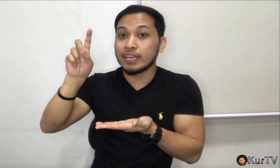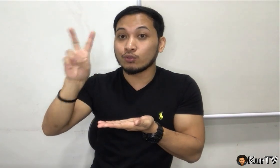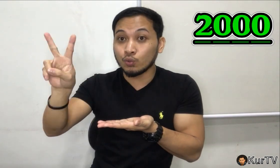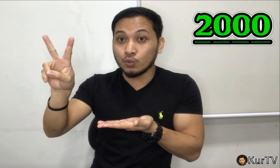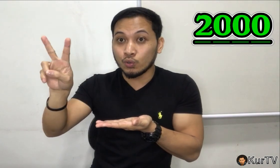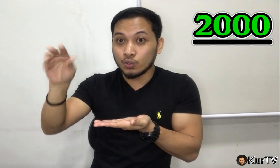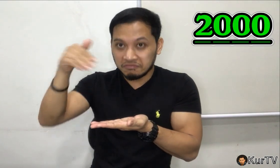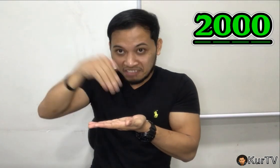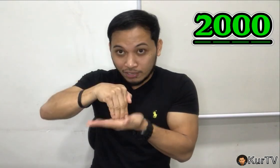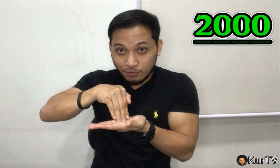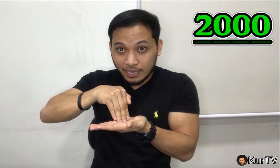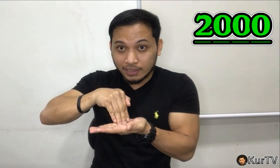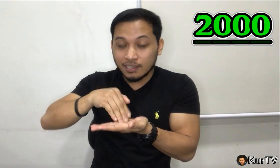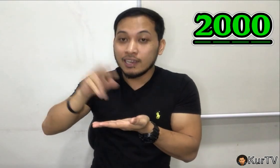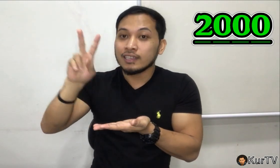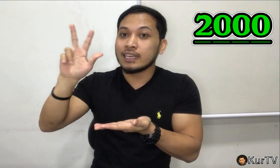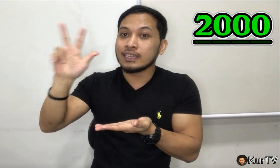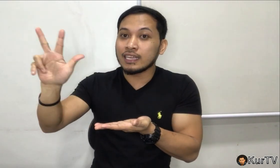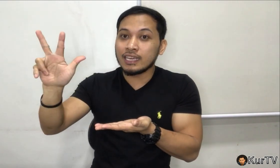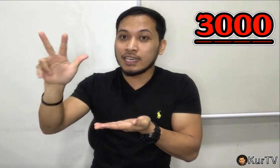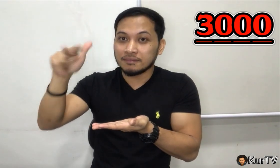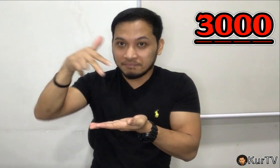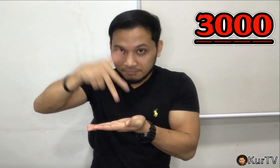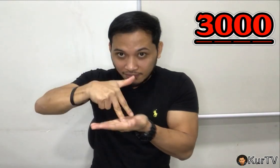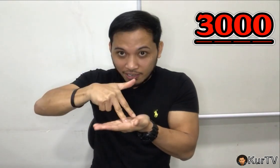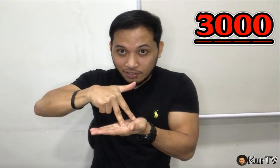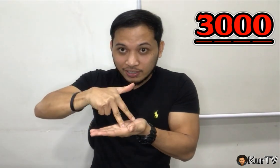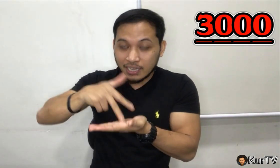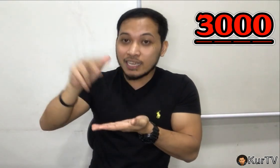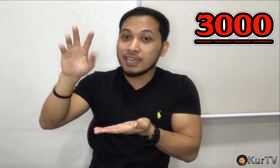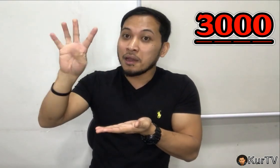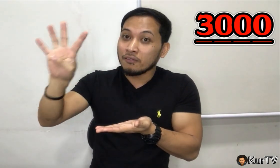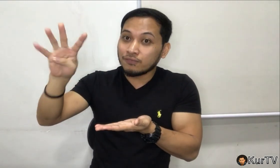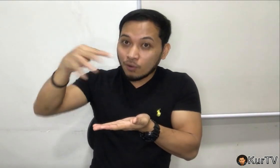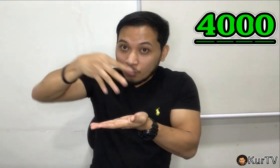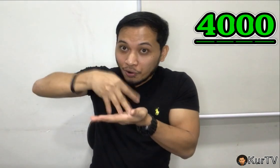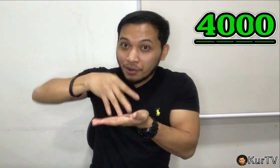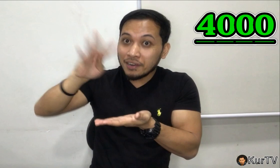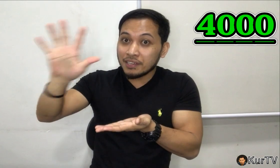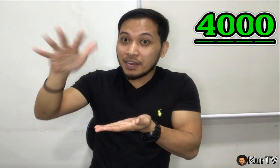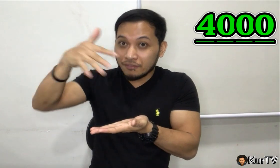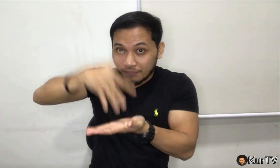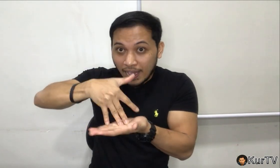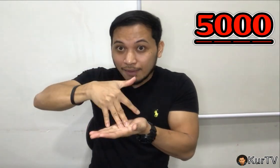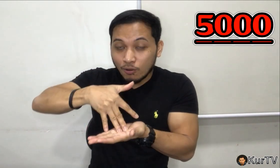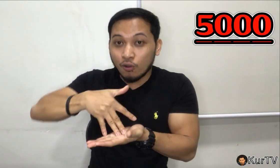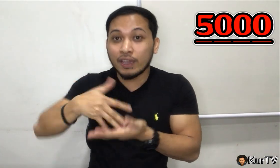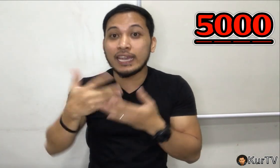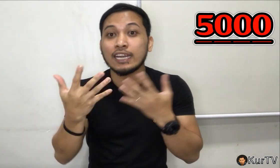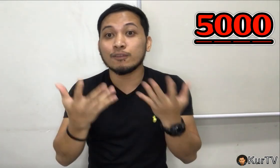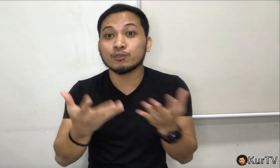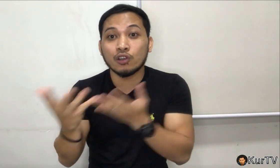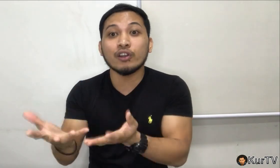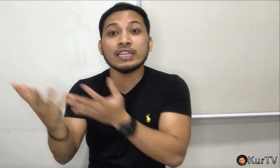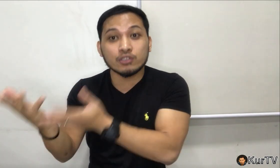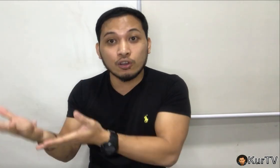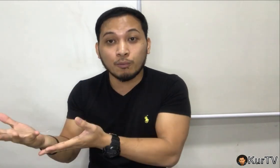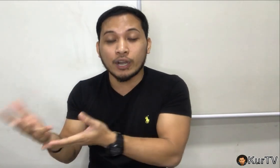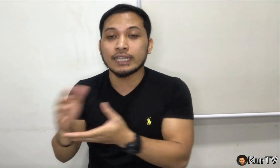Then 2, ganun ulit. Then 3, ganyan, 3, 4, then 5. Okay, so on and so forth.